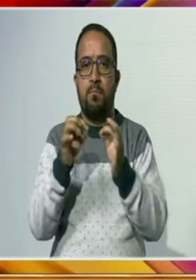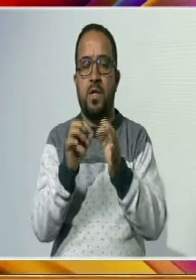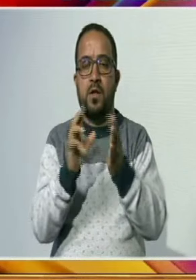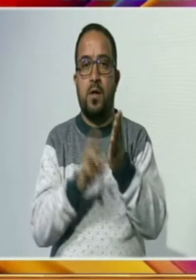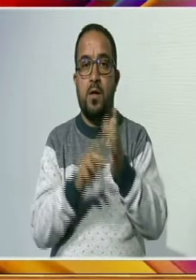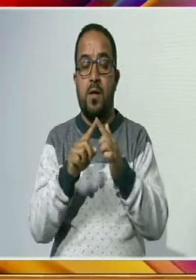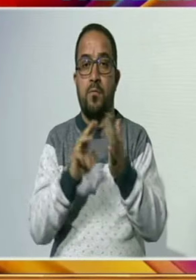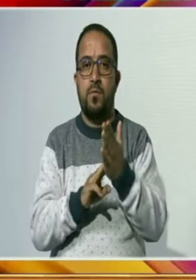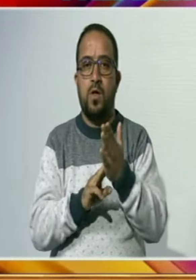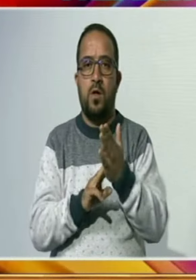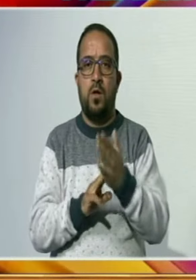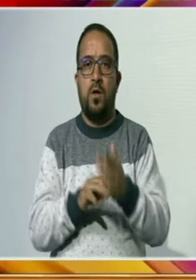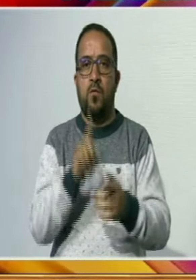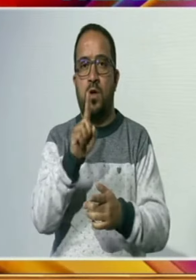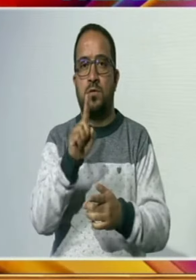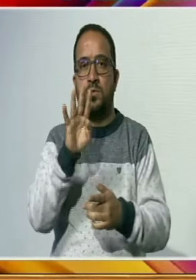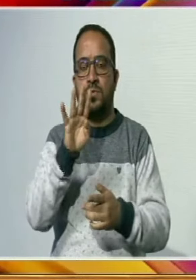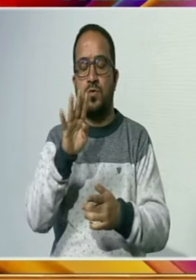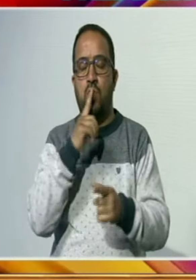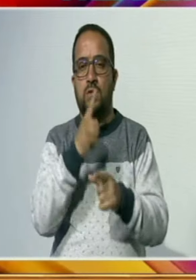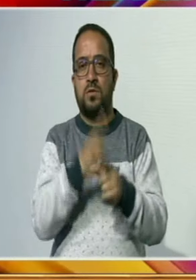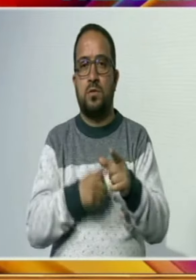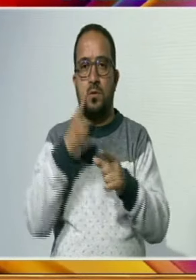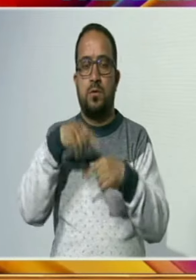134 سالگیرہ کے موقع پر